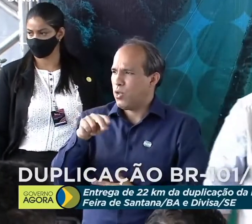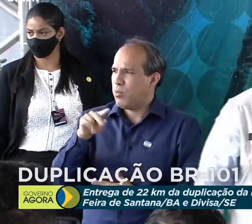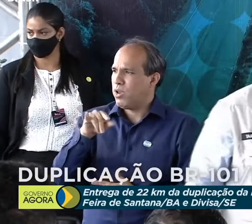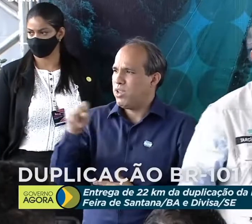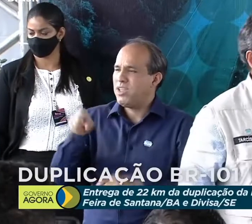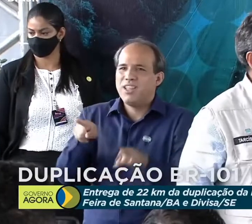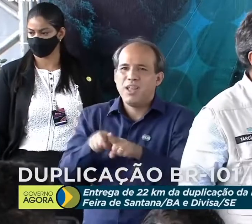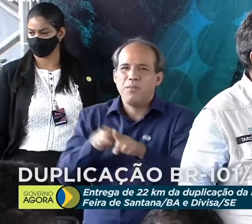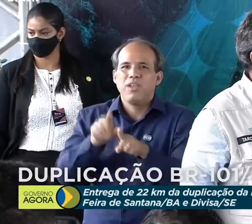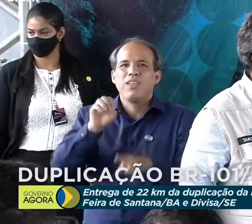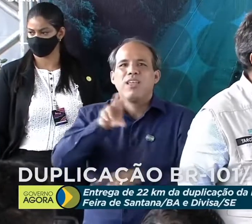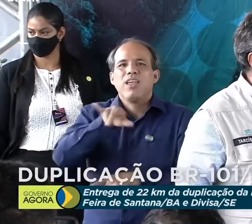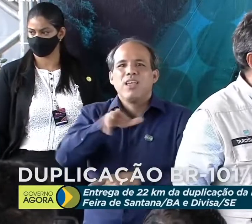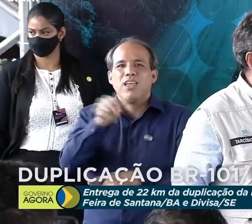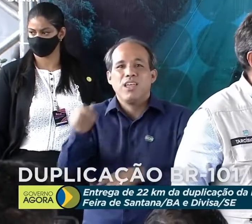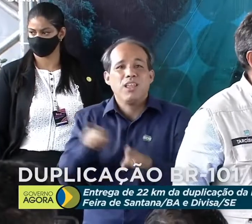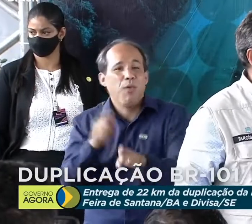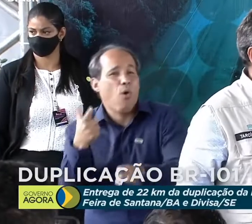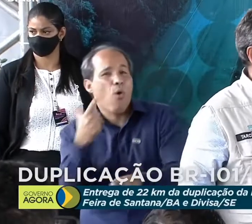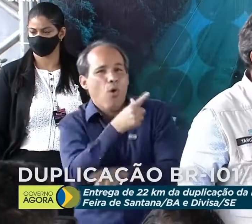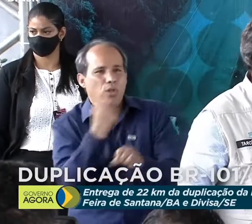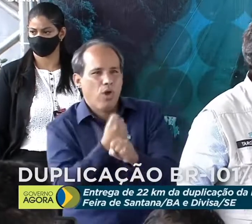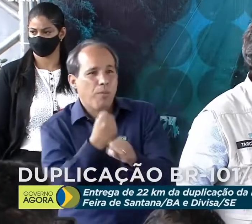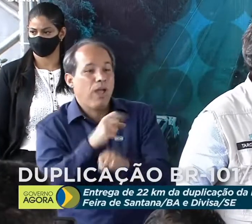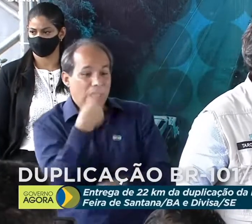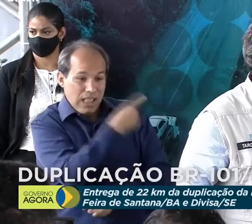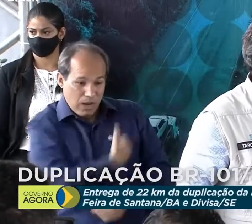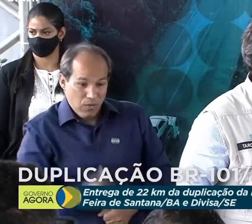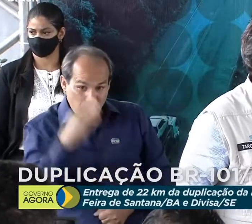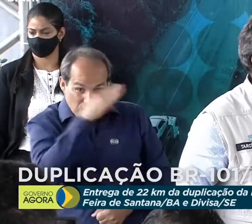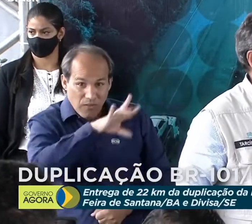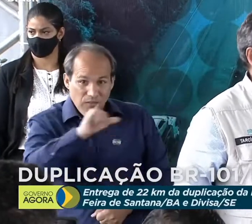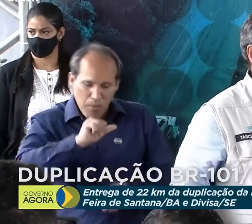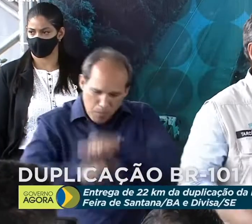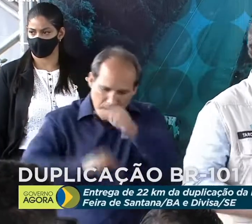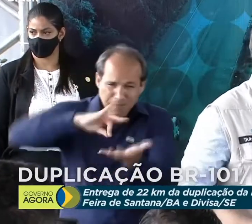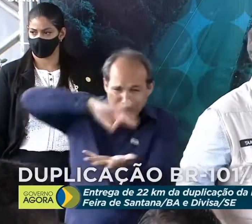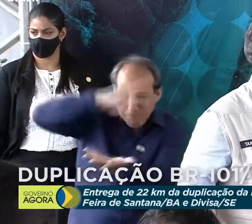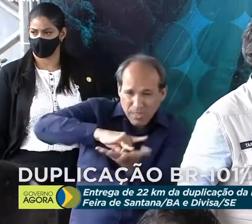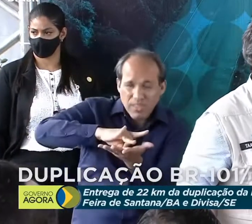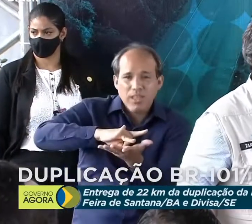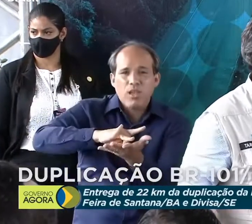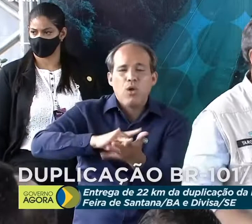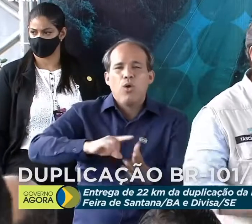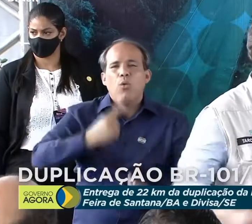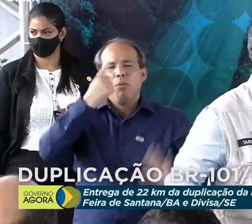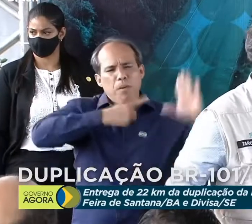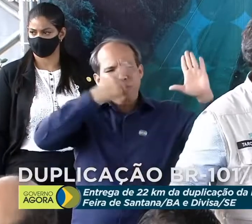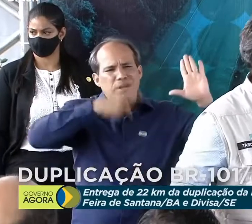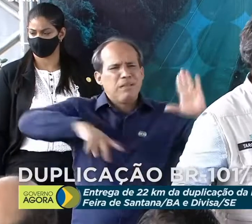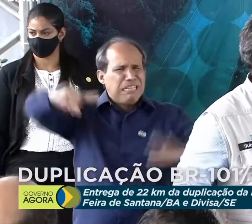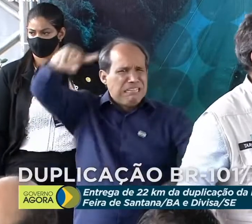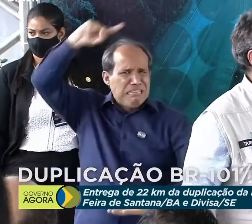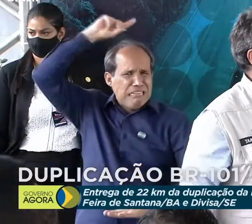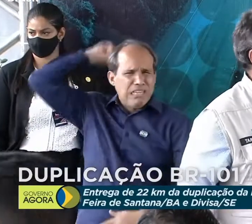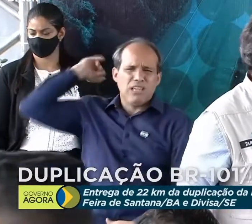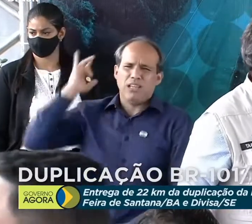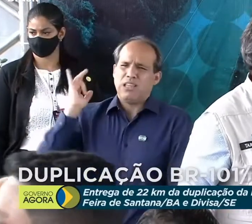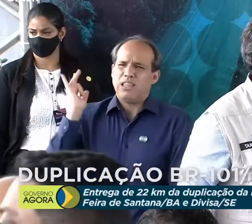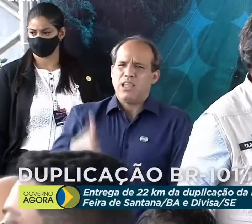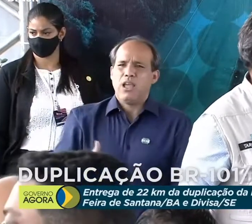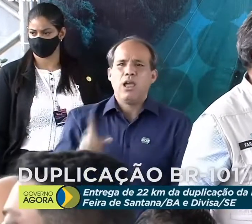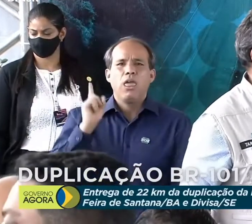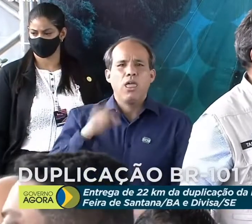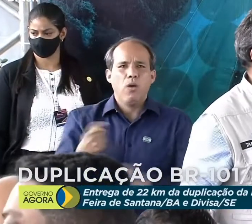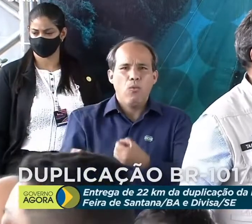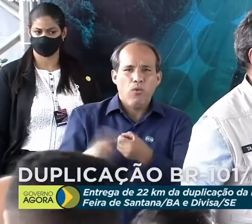isso, o governo do presidente Bolsonaro, vai tornar uma realidade, uma grande promessa de muito tempo, o